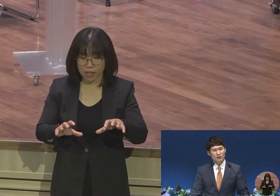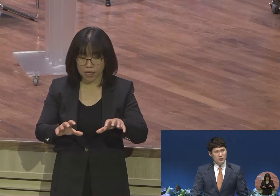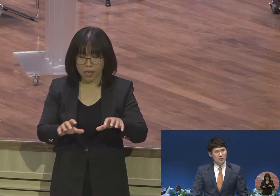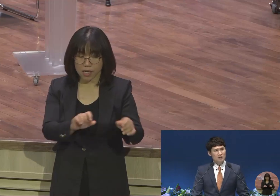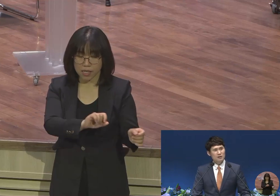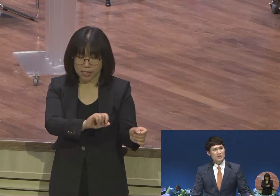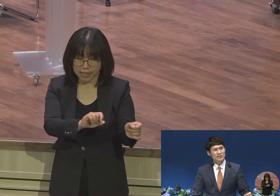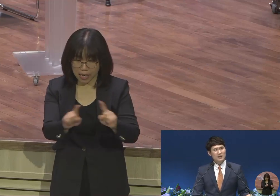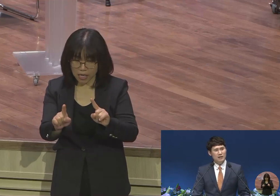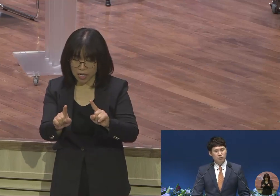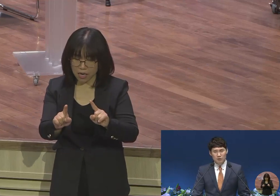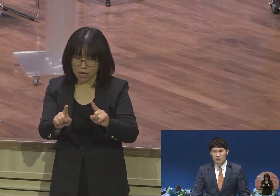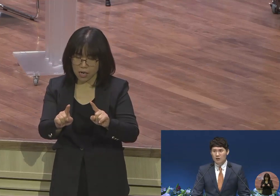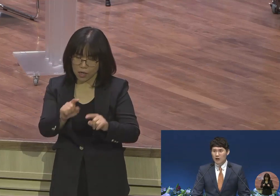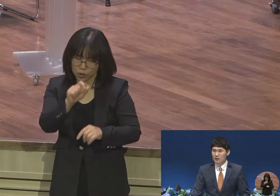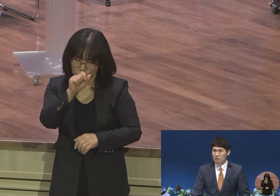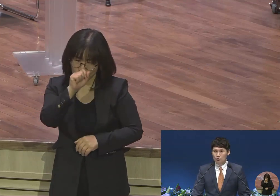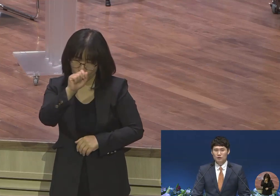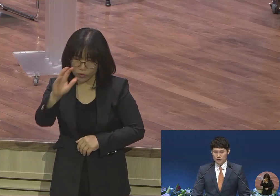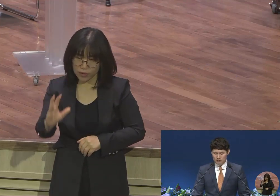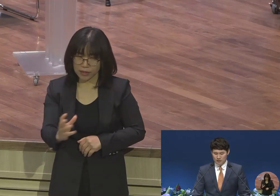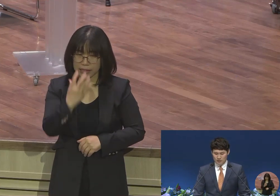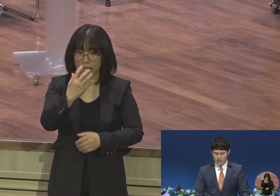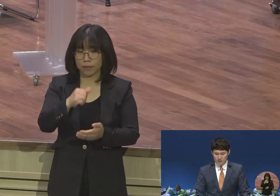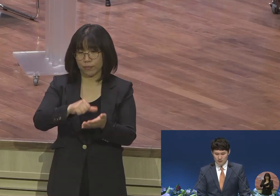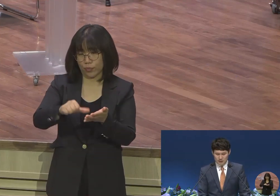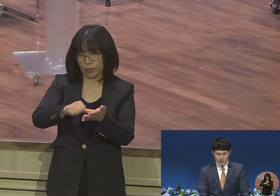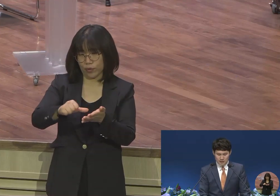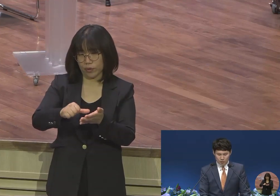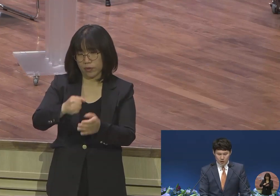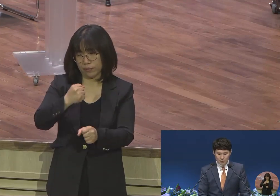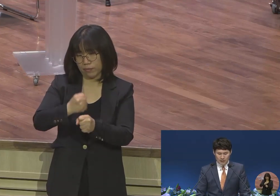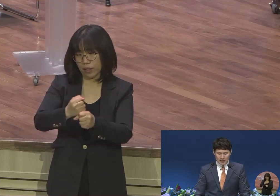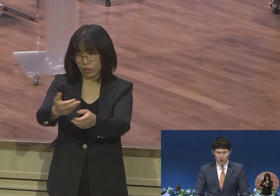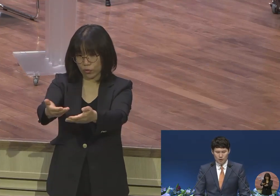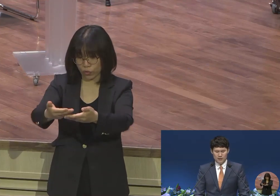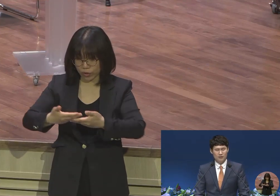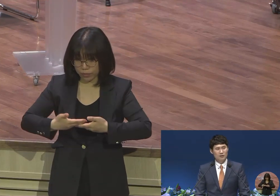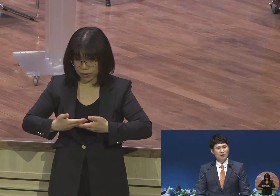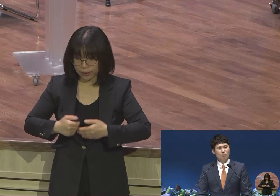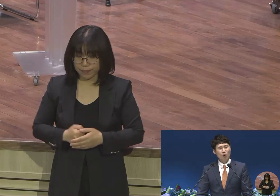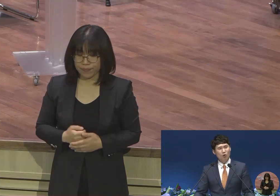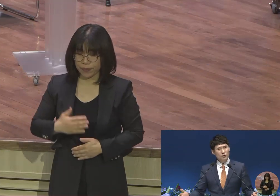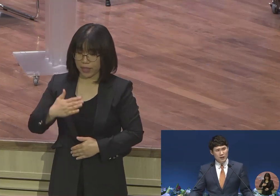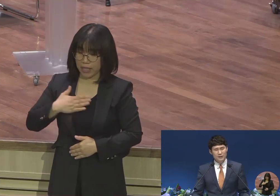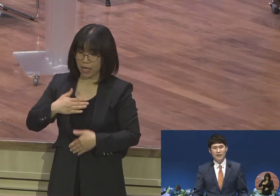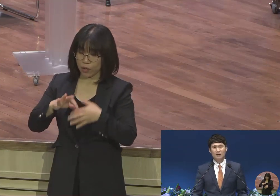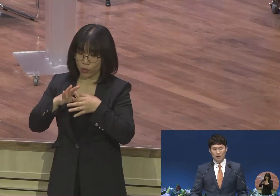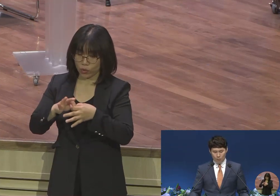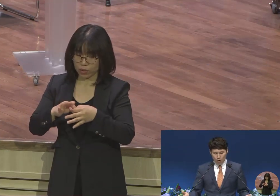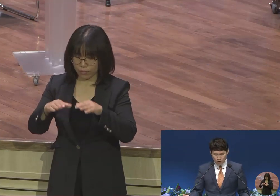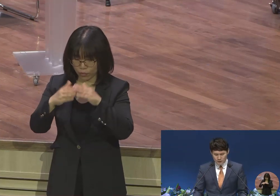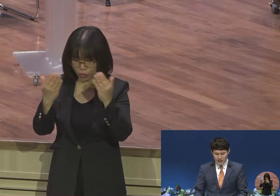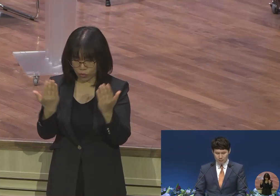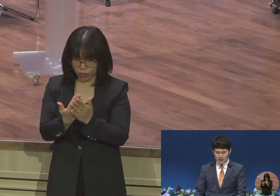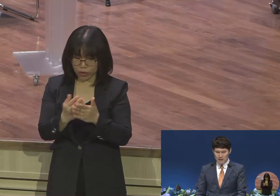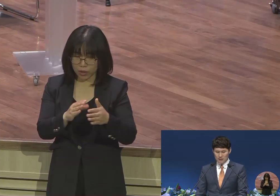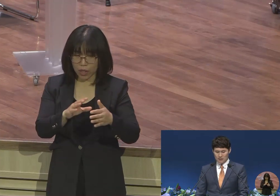멋진 인생 작품을 하나님이 주실 것입니다 오늘 이 밤에 나를 통해서 모든 현장 모든 사람을 살리는